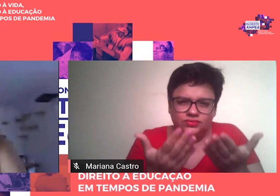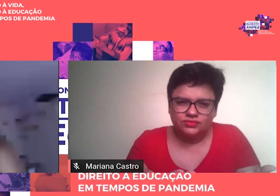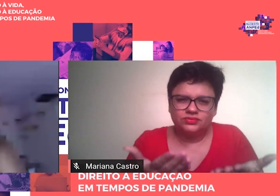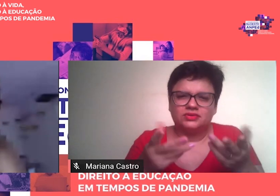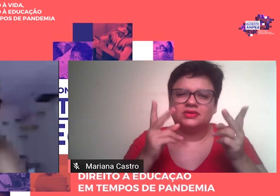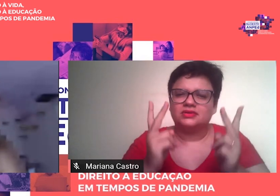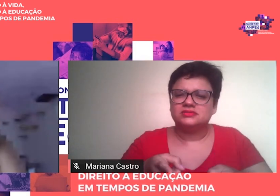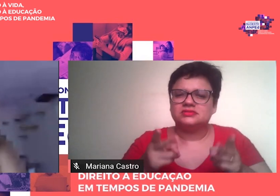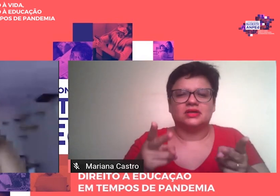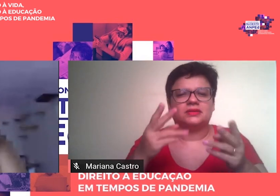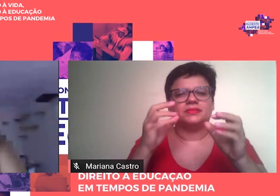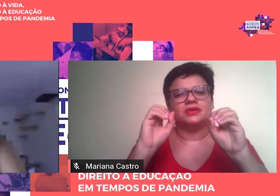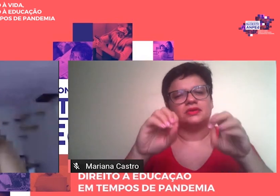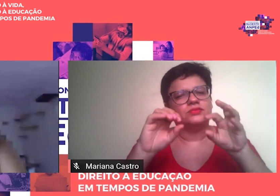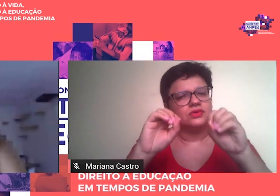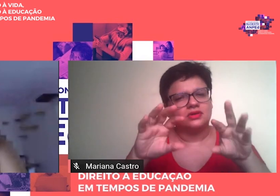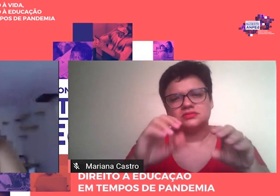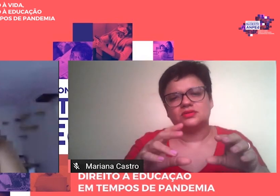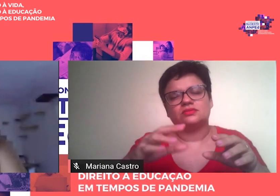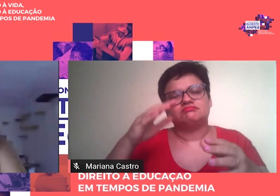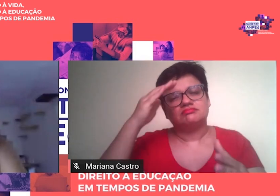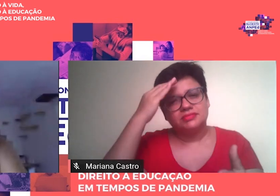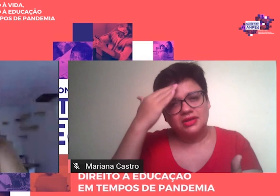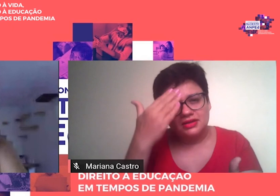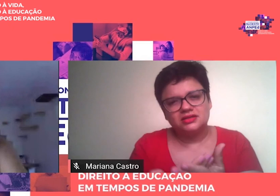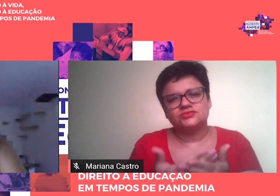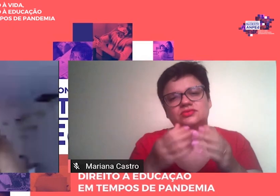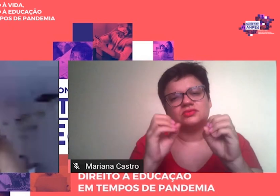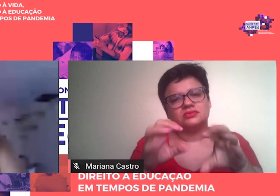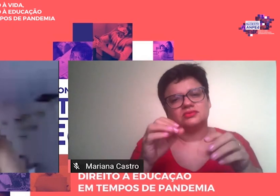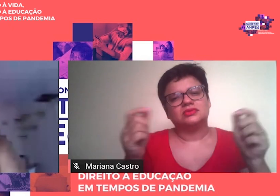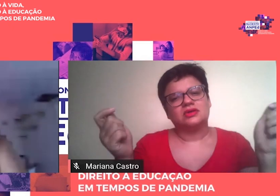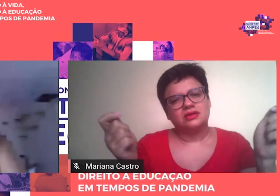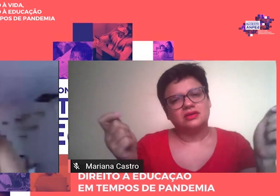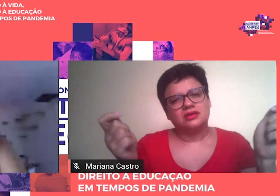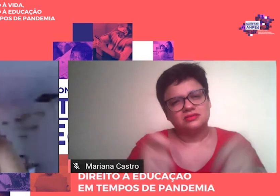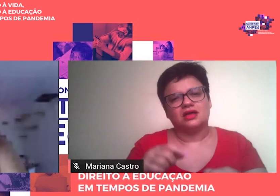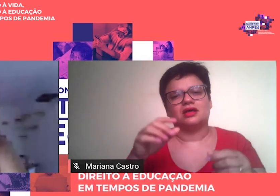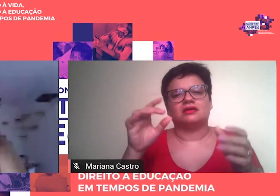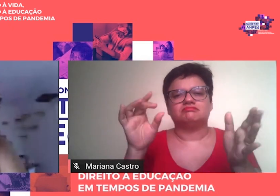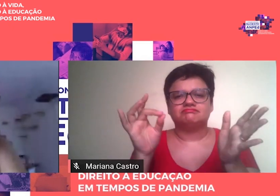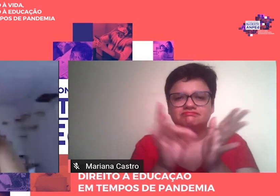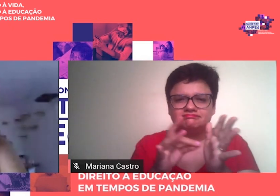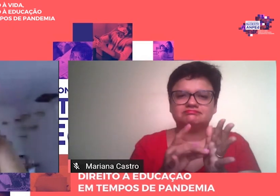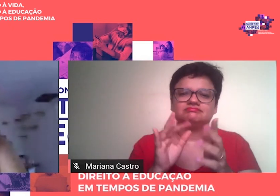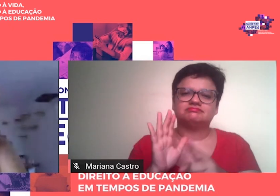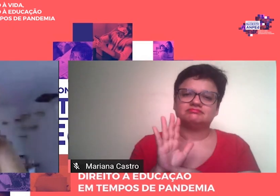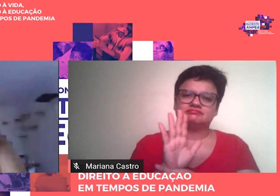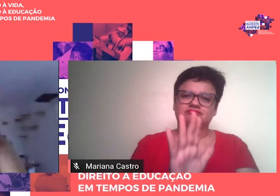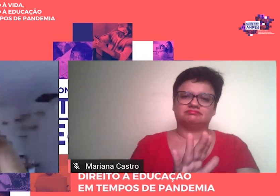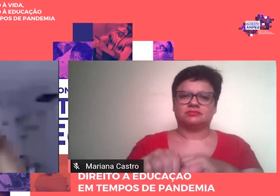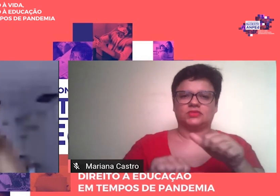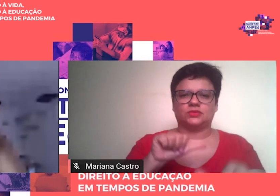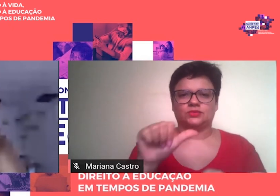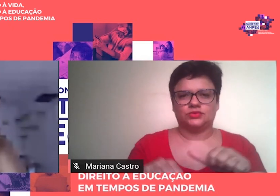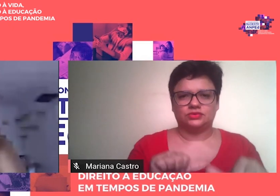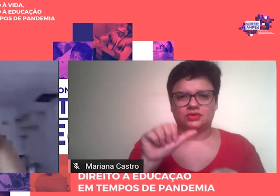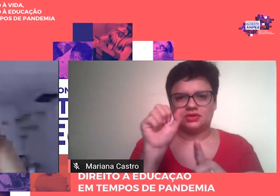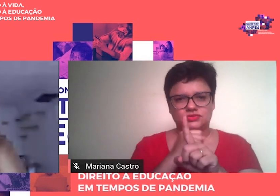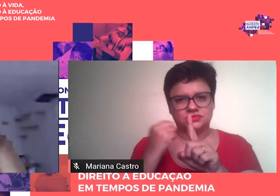educação, apostando que ela pode contribuir de forma decisiva com a transformação social.